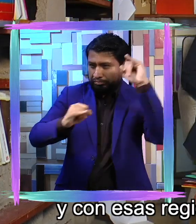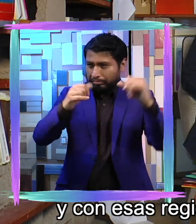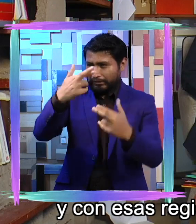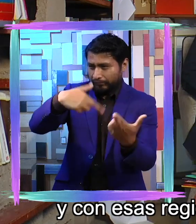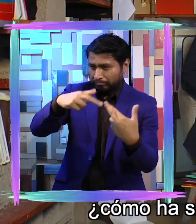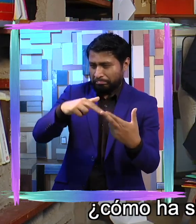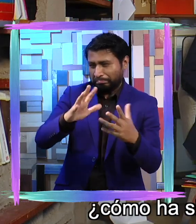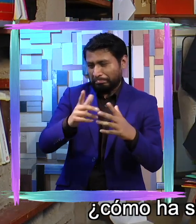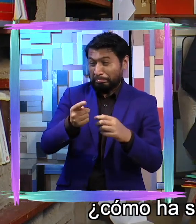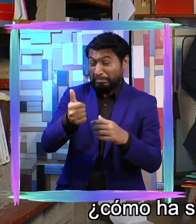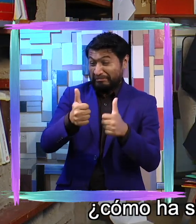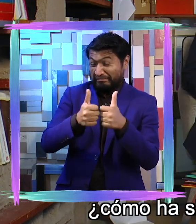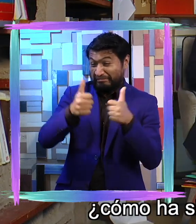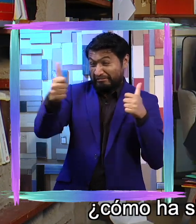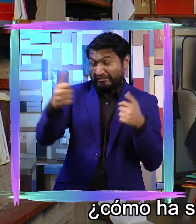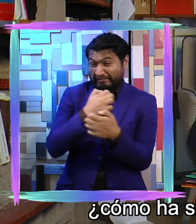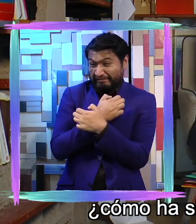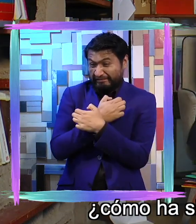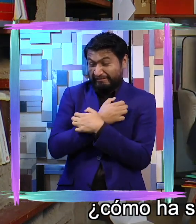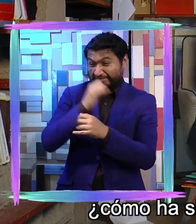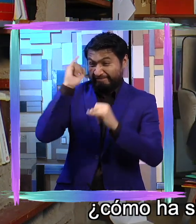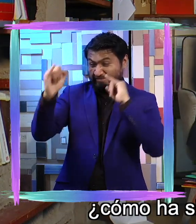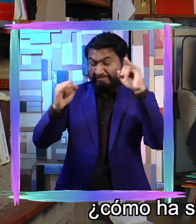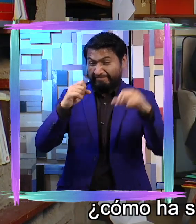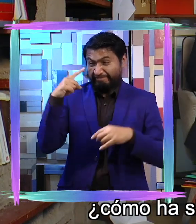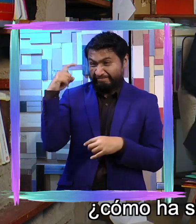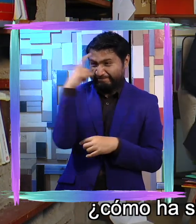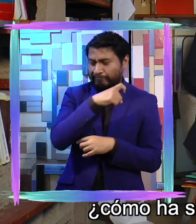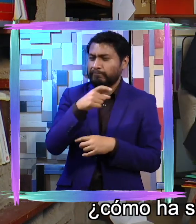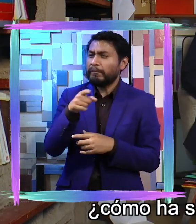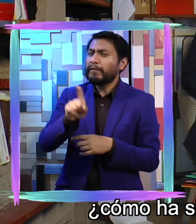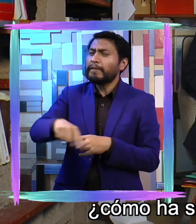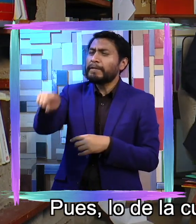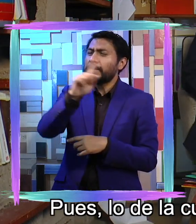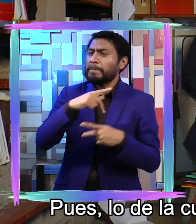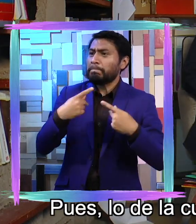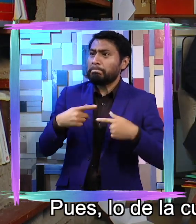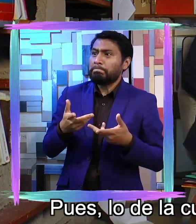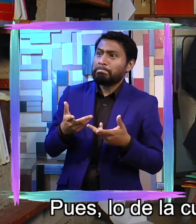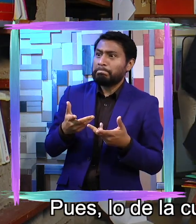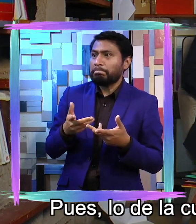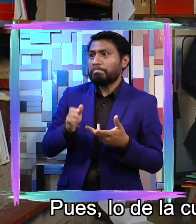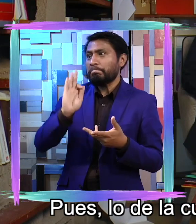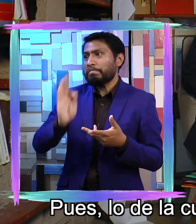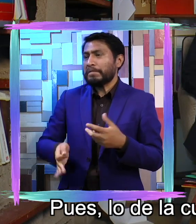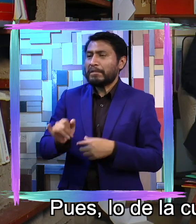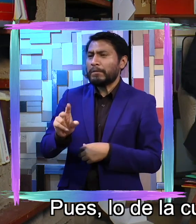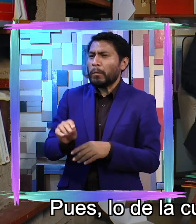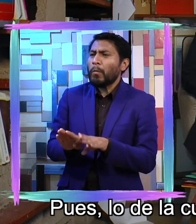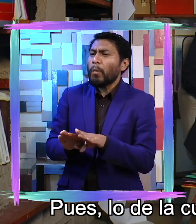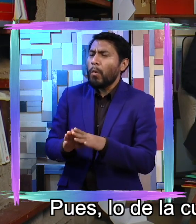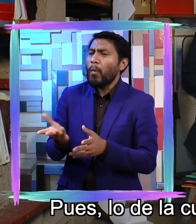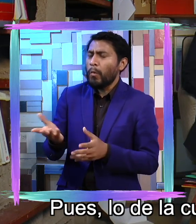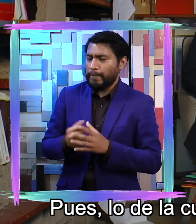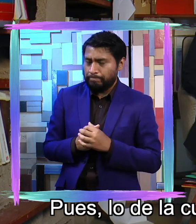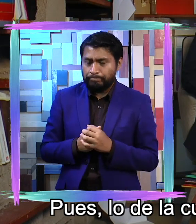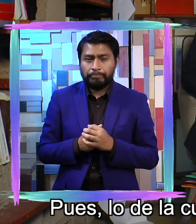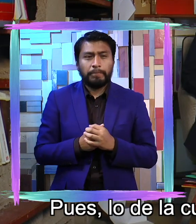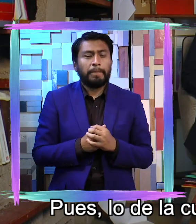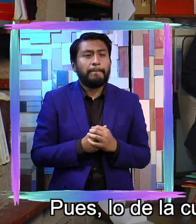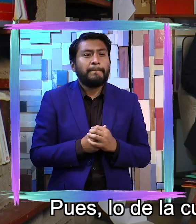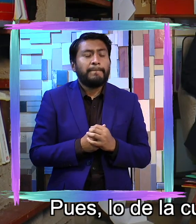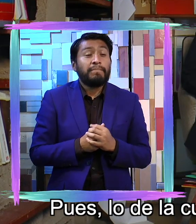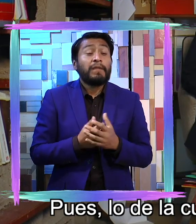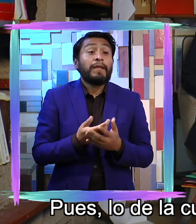educación. ¿Cómo ha sido la respuesta de estas personas? Pues, lo de la cuestión del